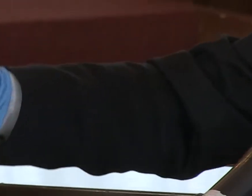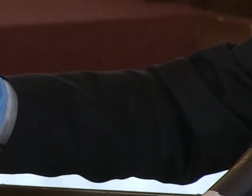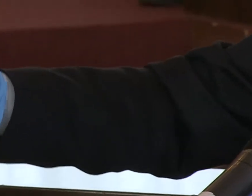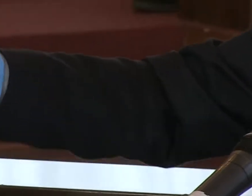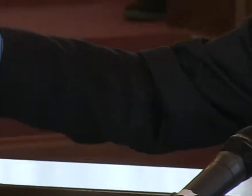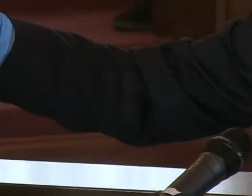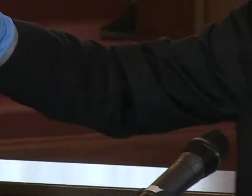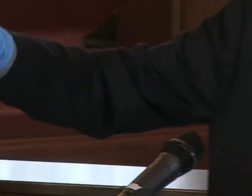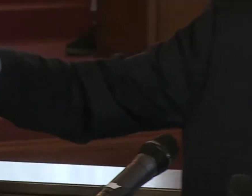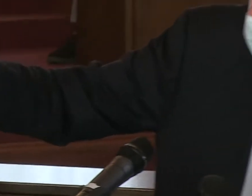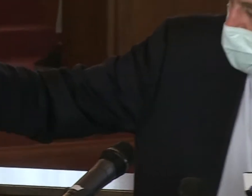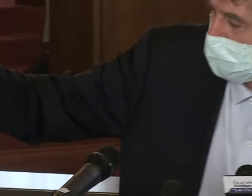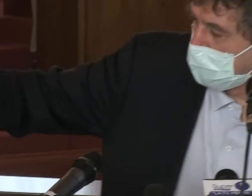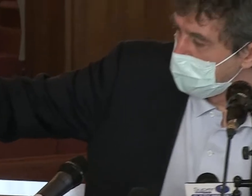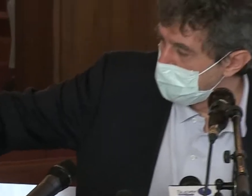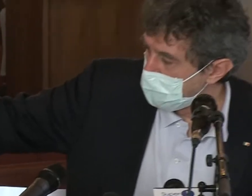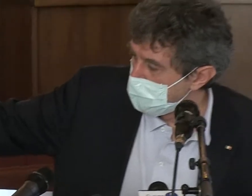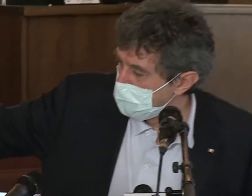distribuite.